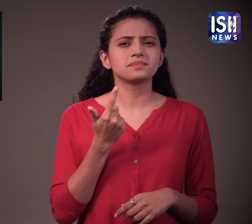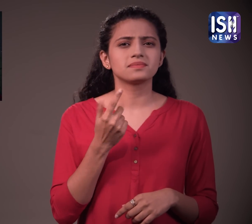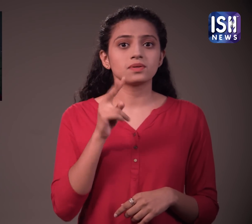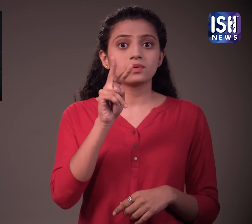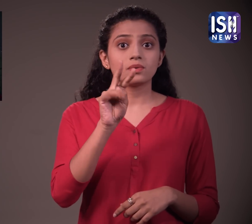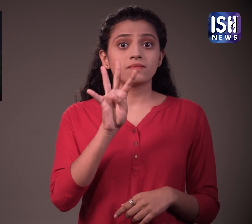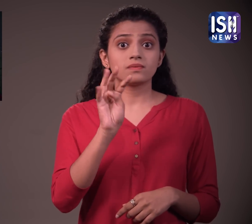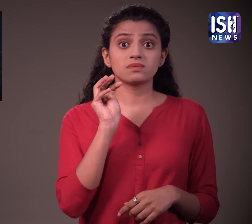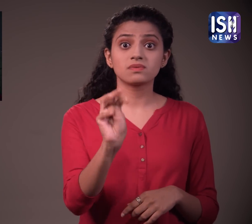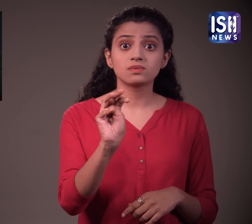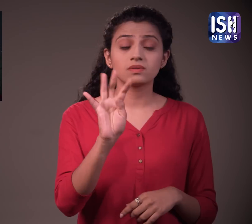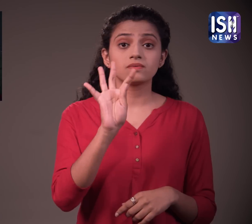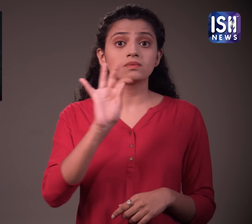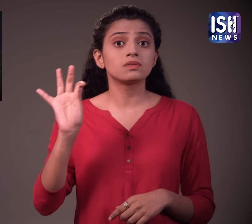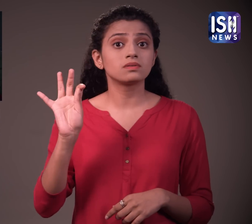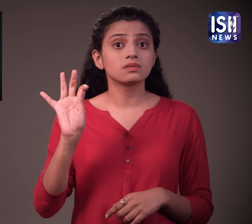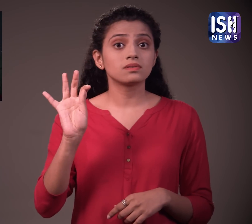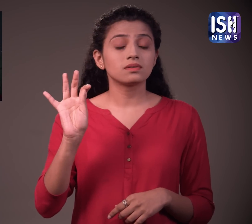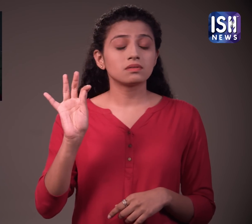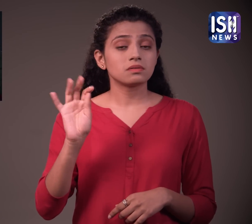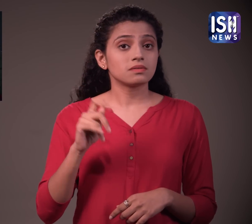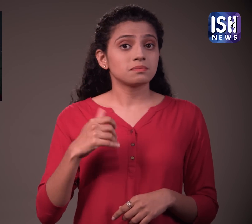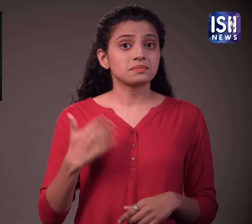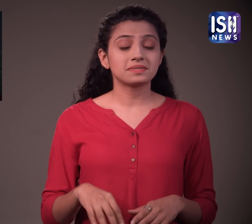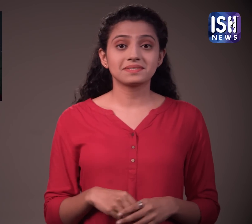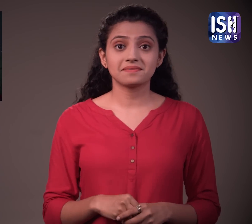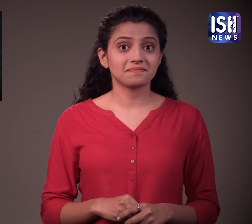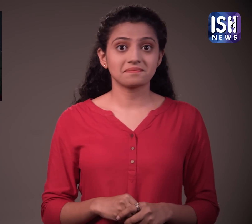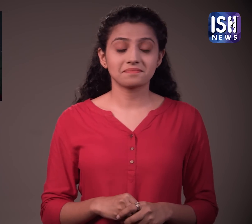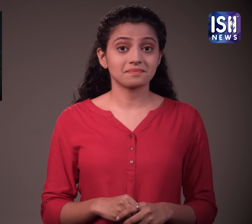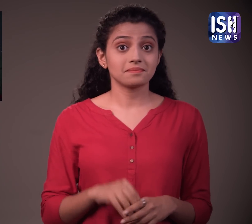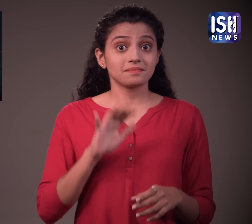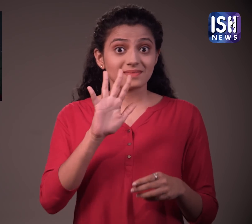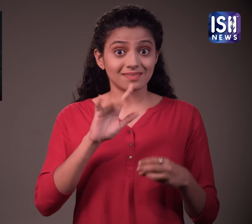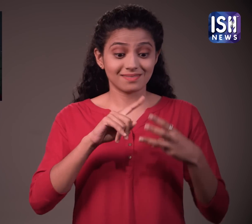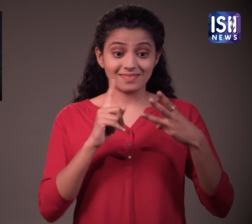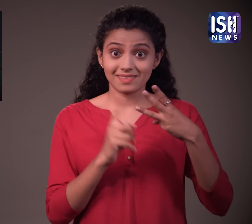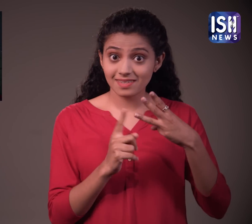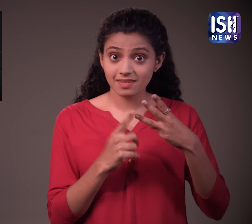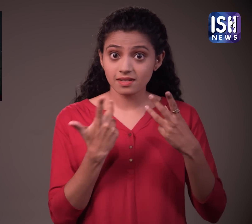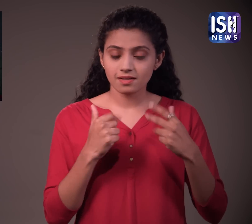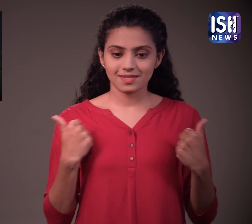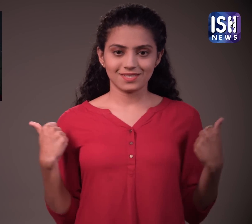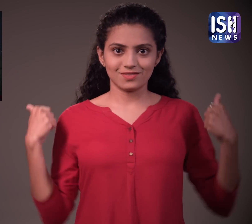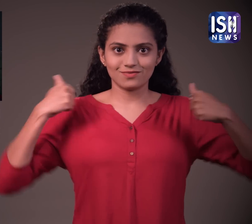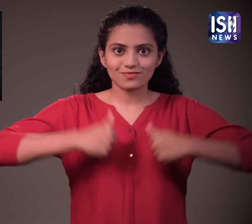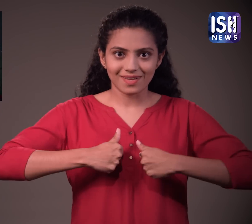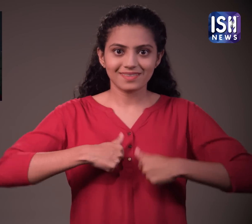यह है 24,400 रुपए। अब सोच रहे होंगे कि सिगनेचर जैकेट की